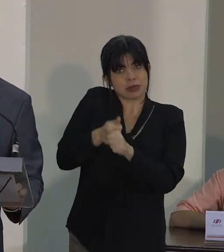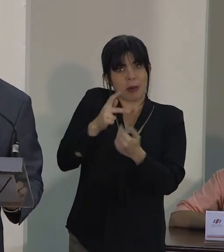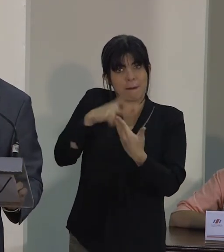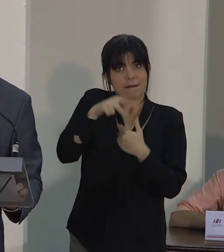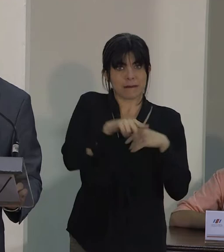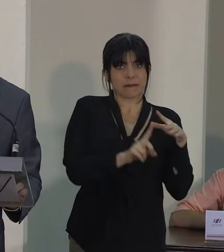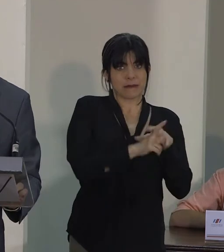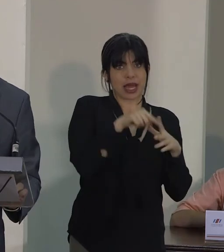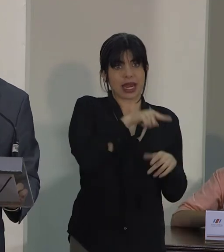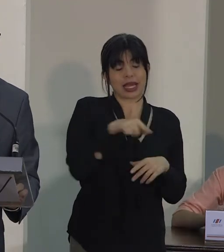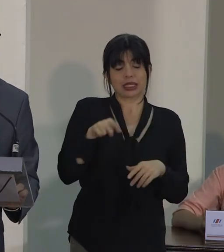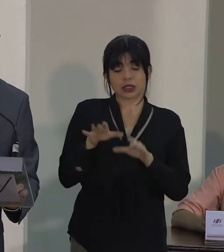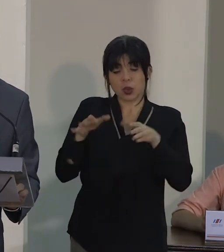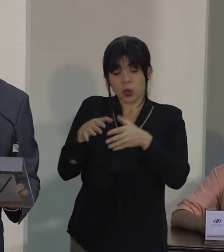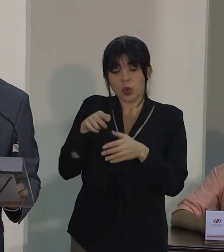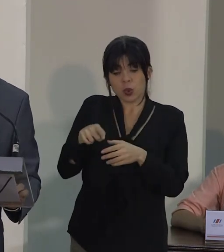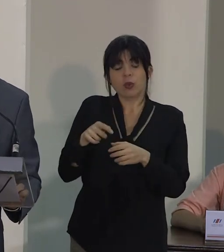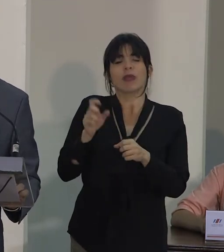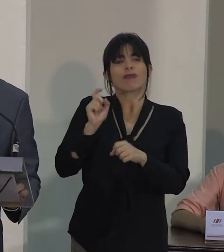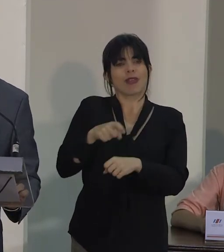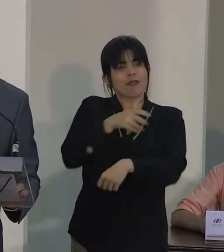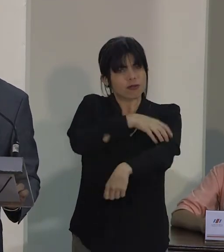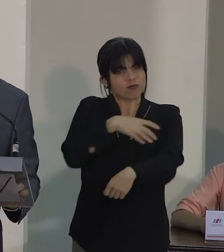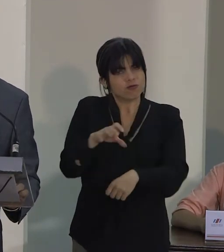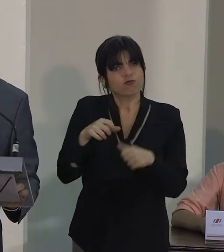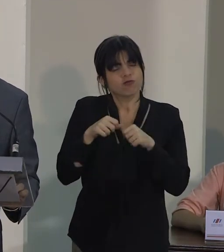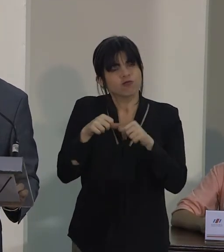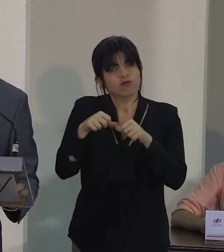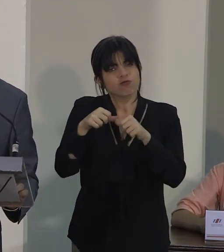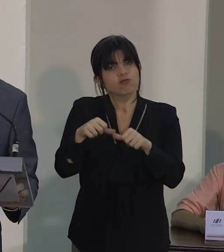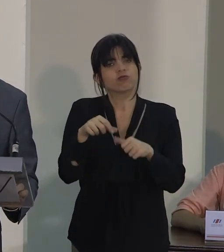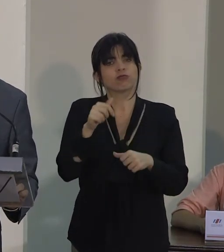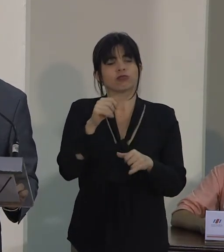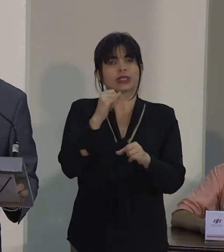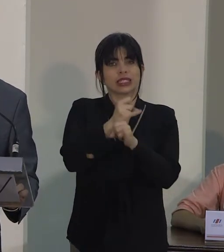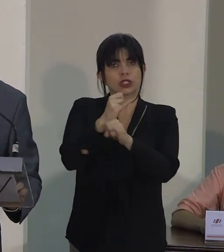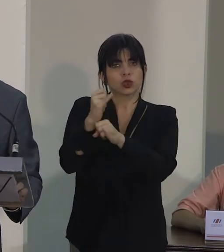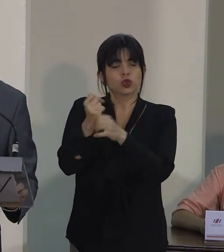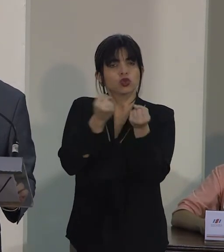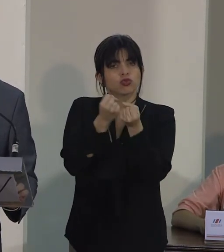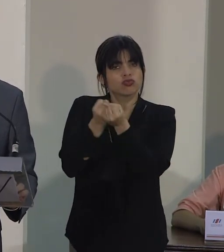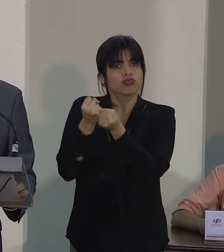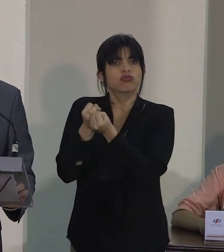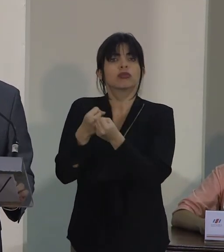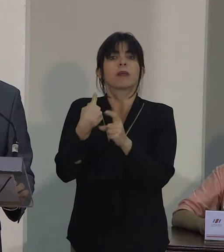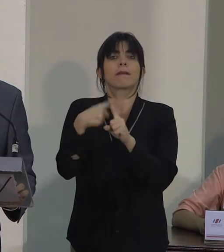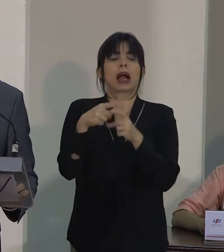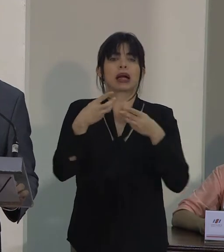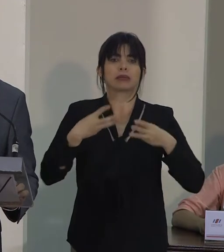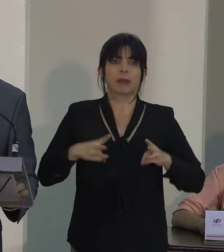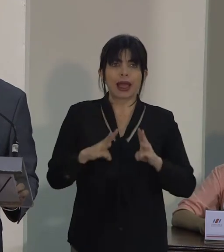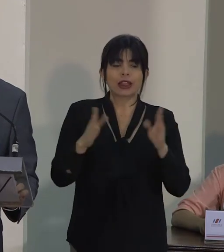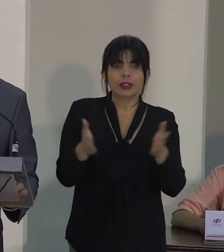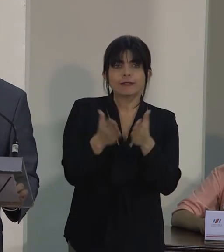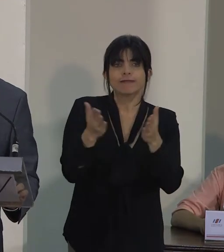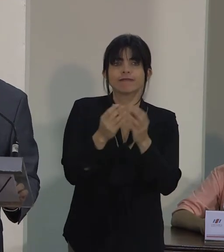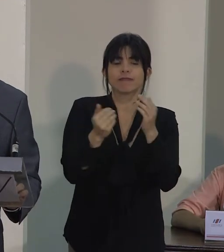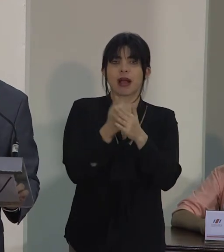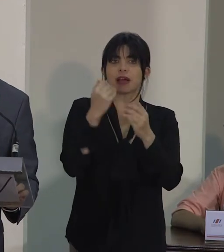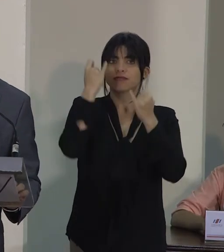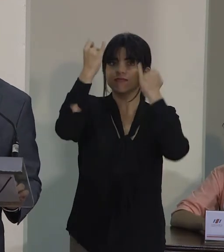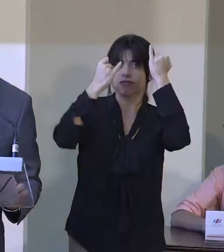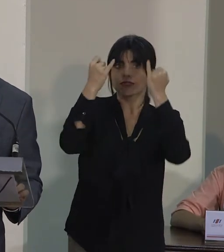plan que fortalezca permanentemente las capacidades institucionales y que impulse metodologías innovadoras